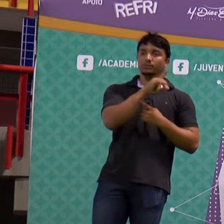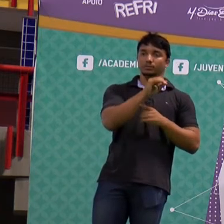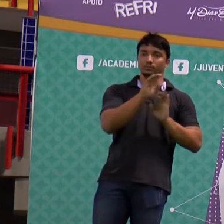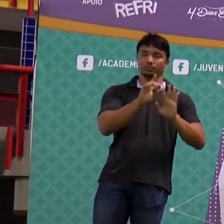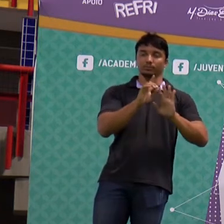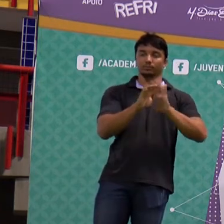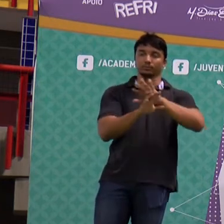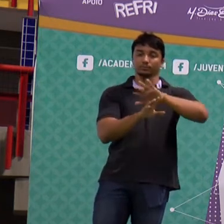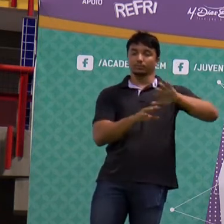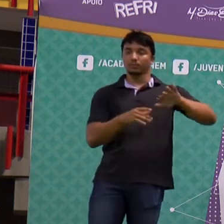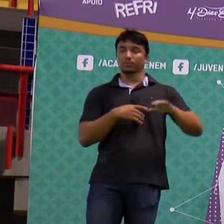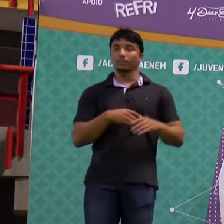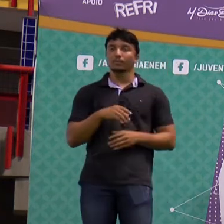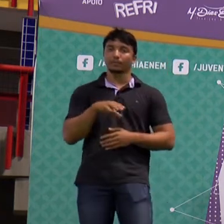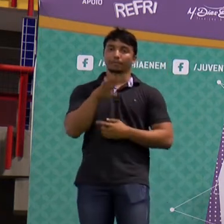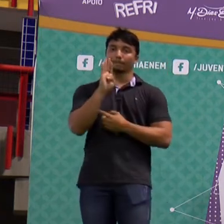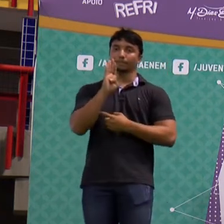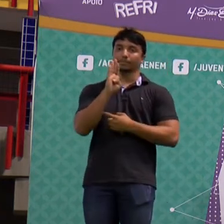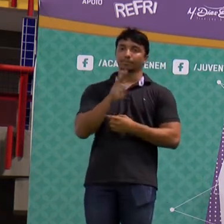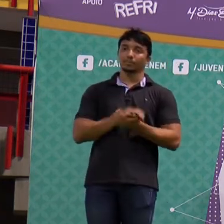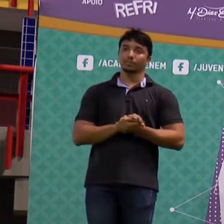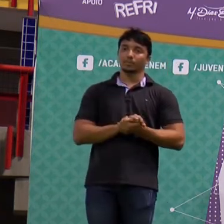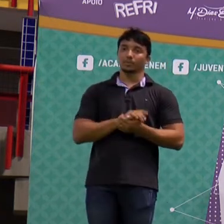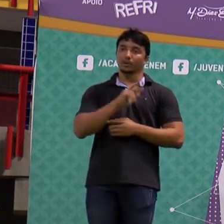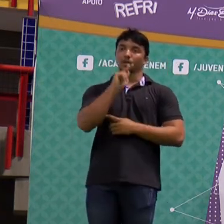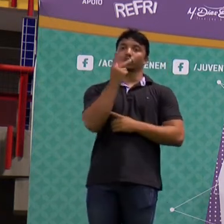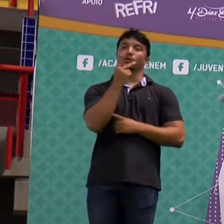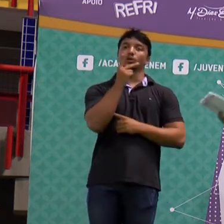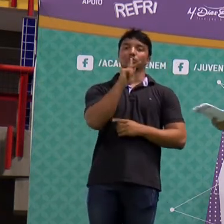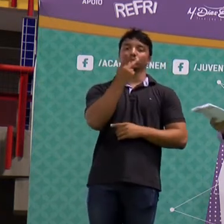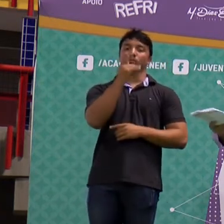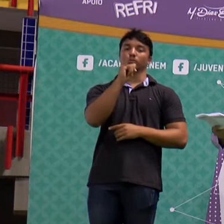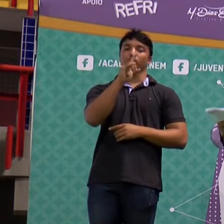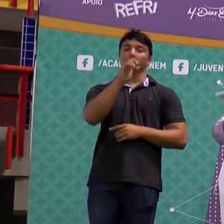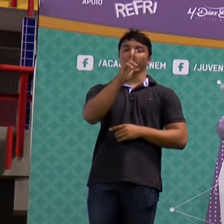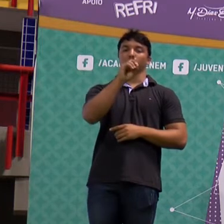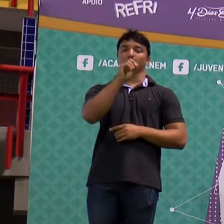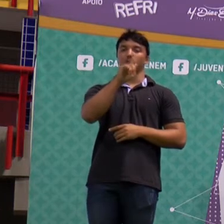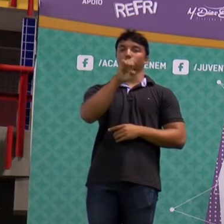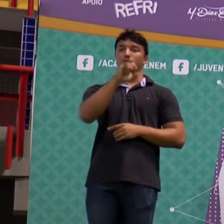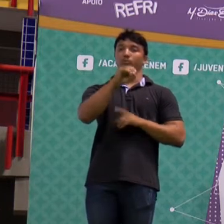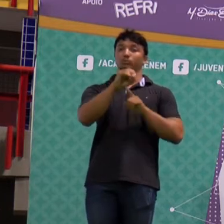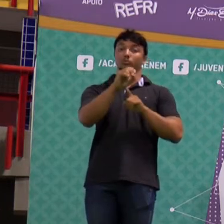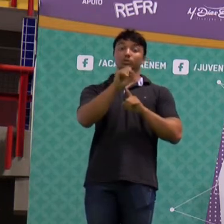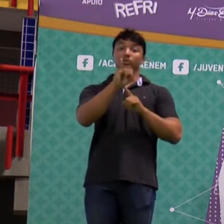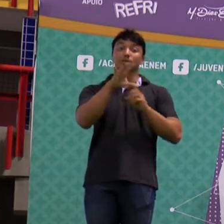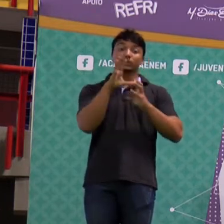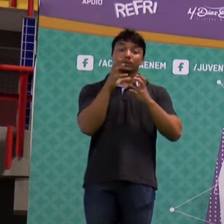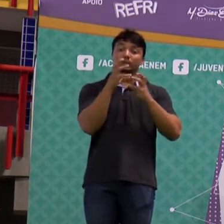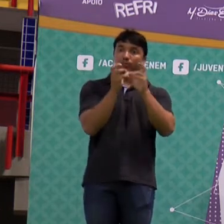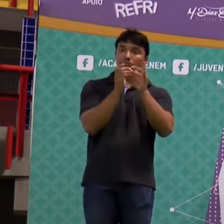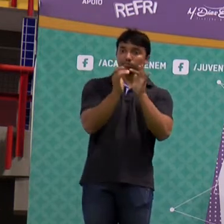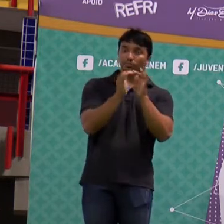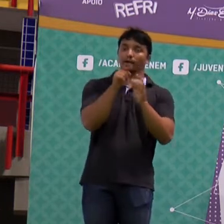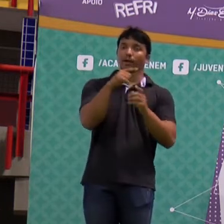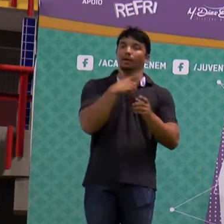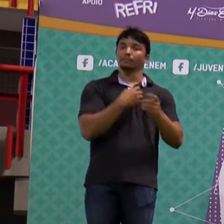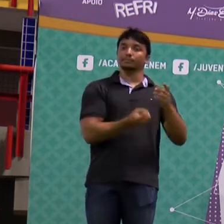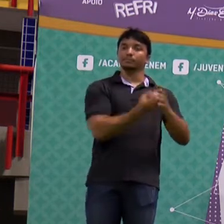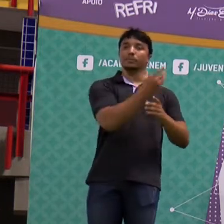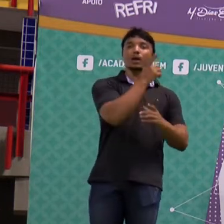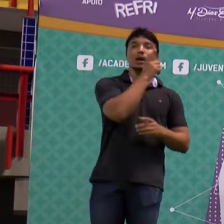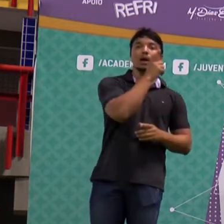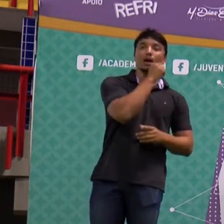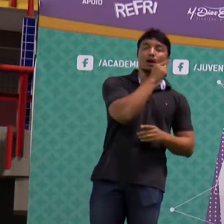B. Hidrogênio. O hidrogênio contribui para a chuva ácida? Não, porque a queima de hidrogênio produz apenas água. No item C, a gente